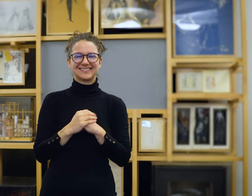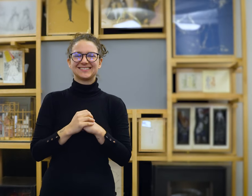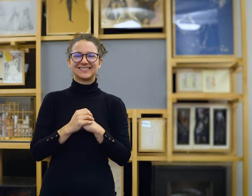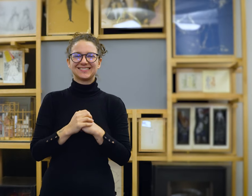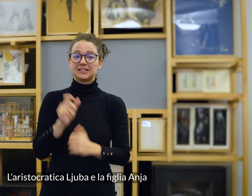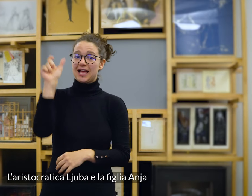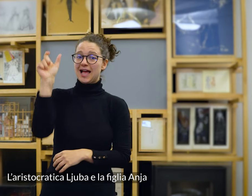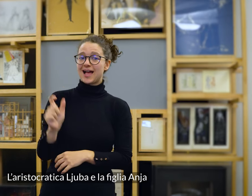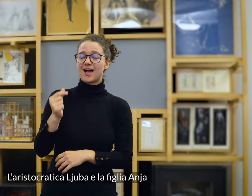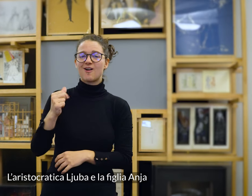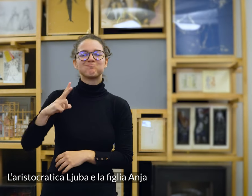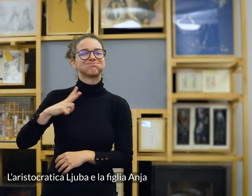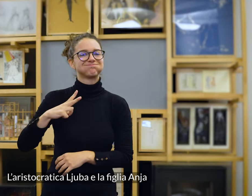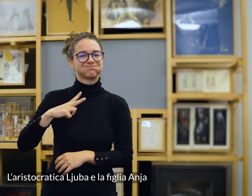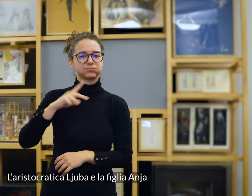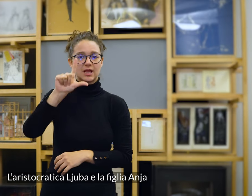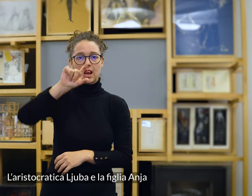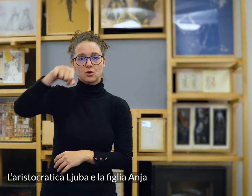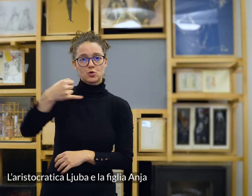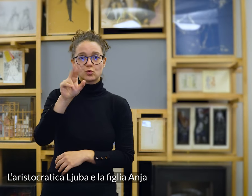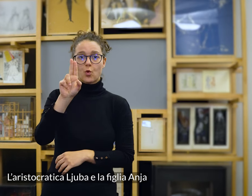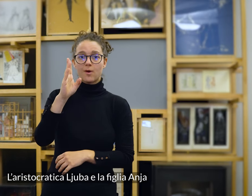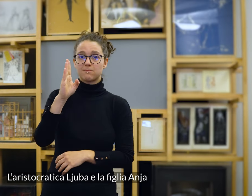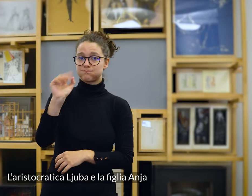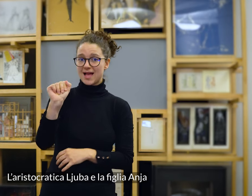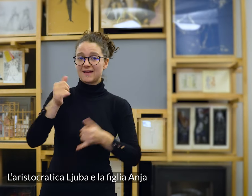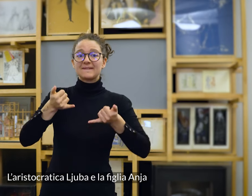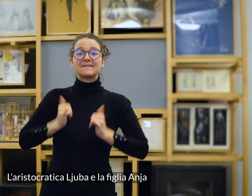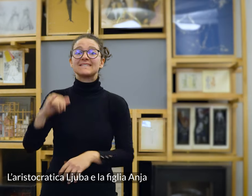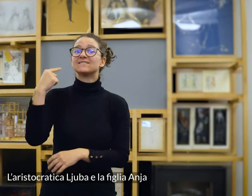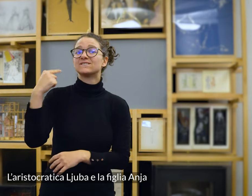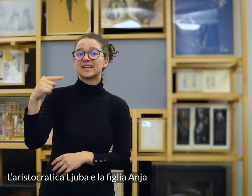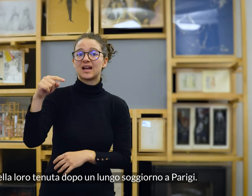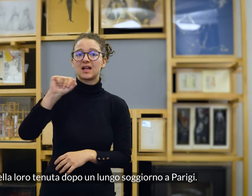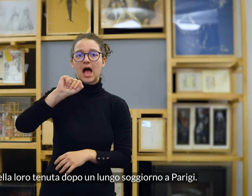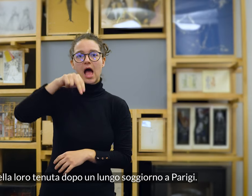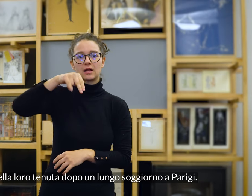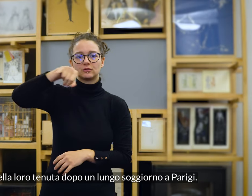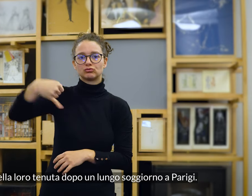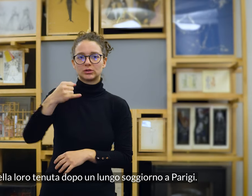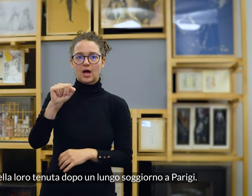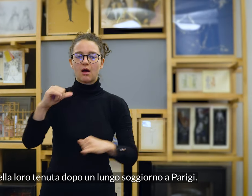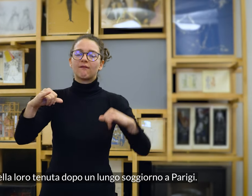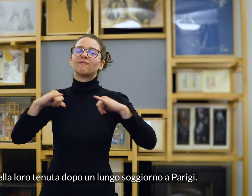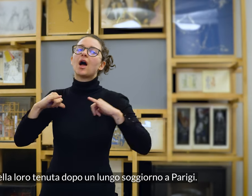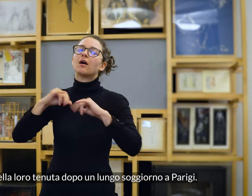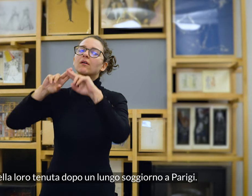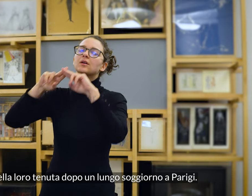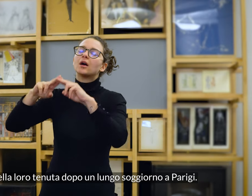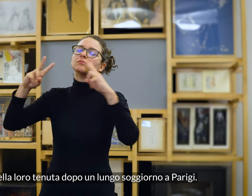L'aristocratica Liuba e la figlia Ania tornano nella loro tenuta dopo un